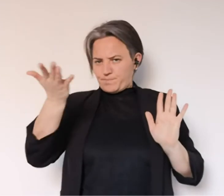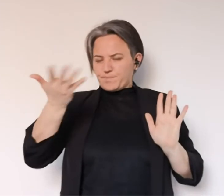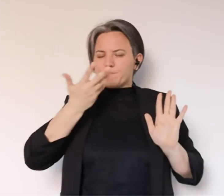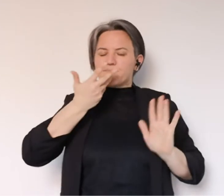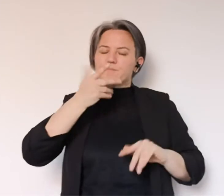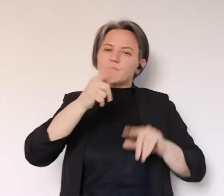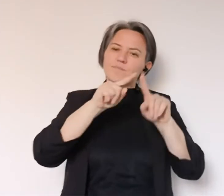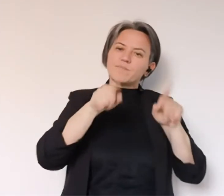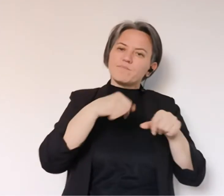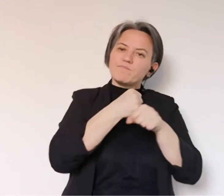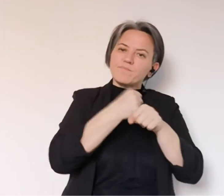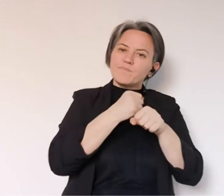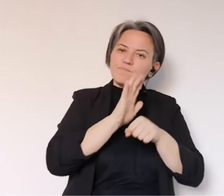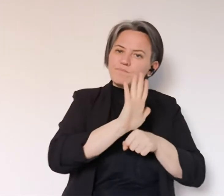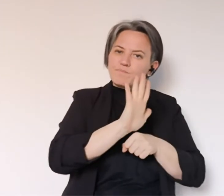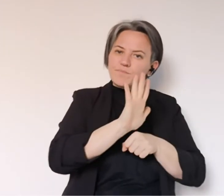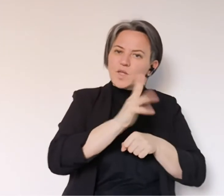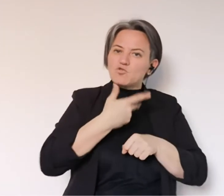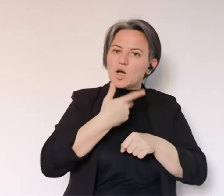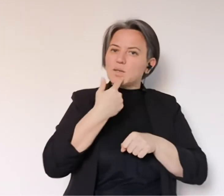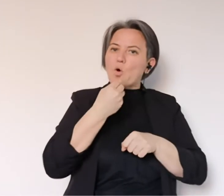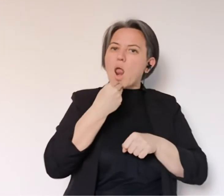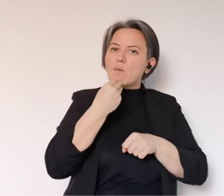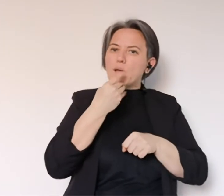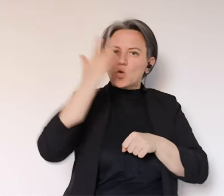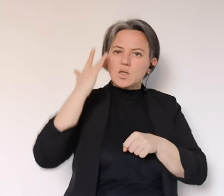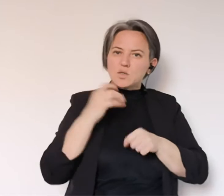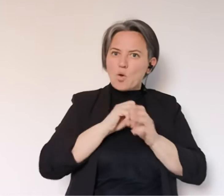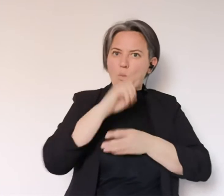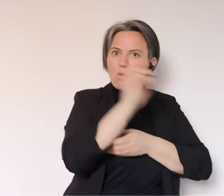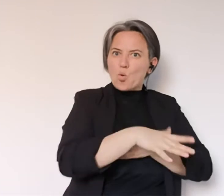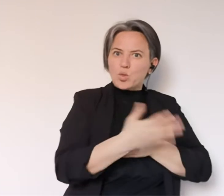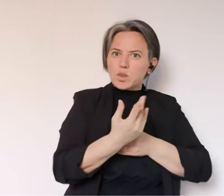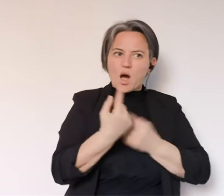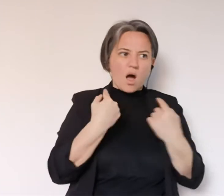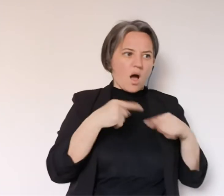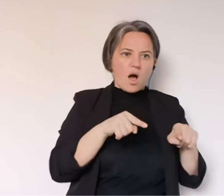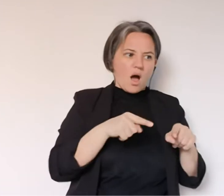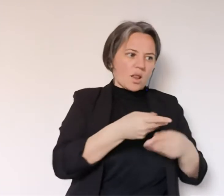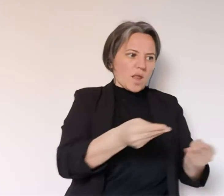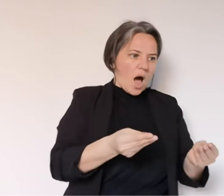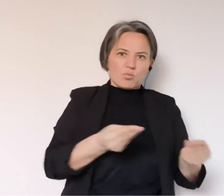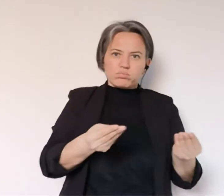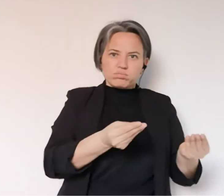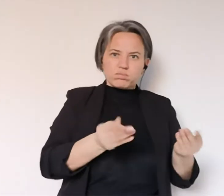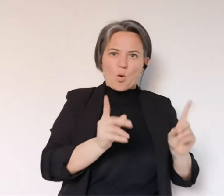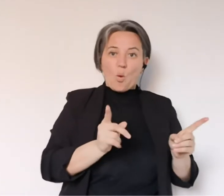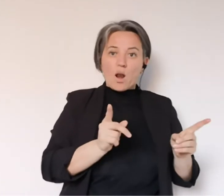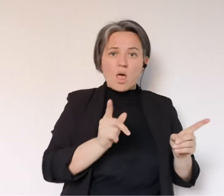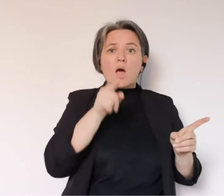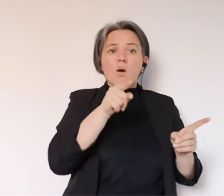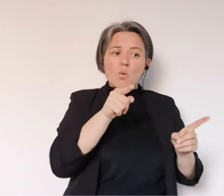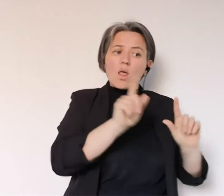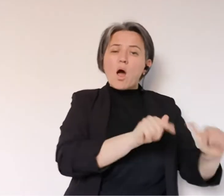Vuol dire che se avete, per quello che il vostro mestiere, quello che fate, degli alimenti che rischiate di buttare